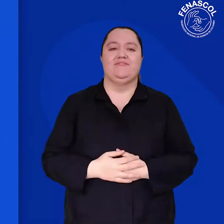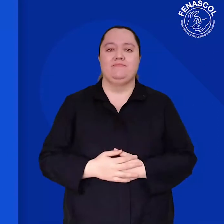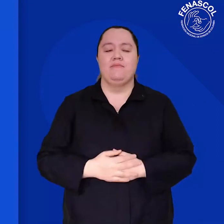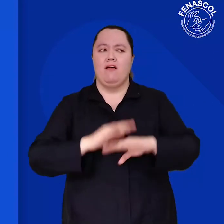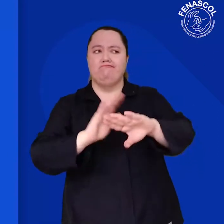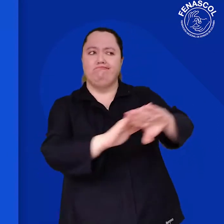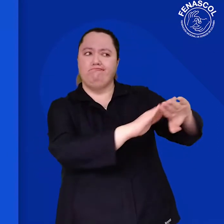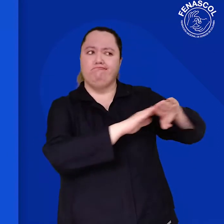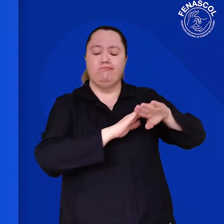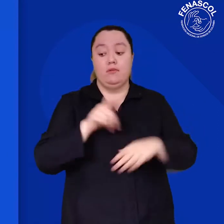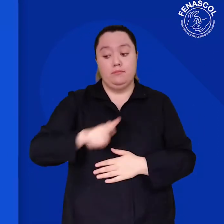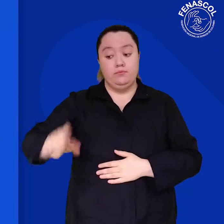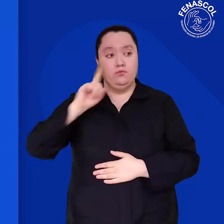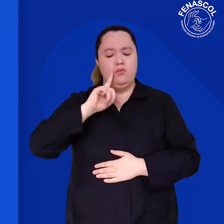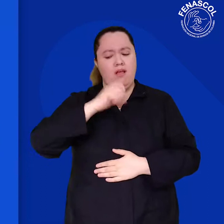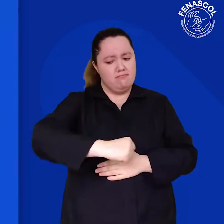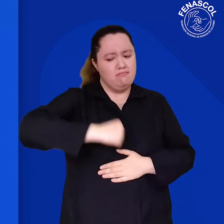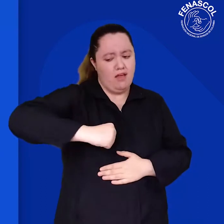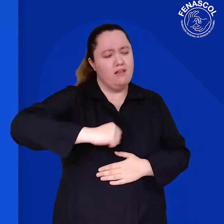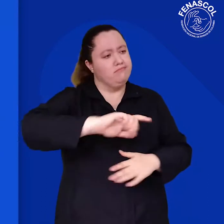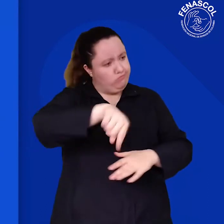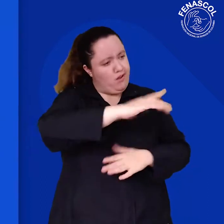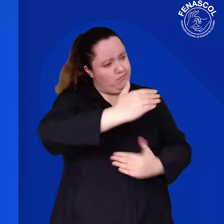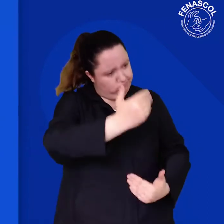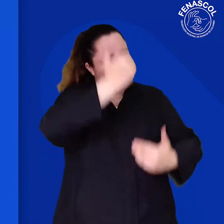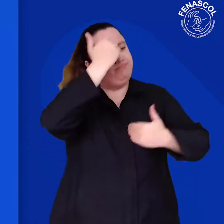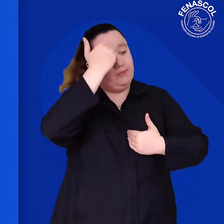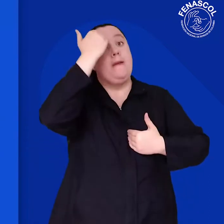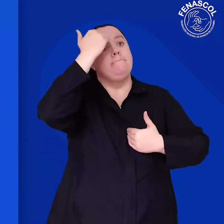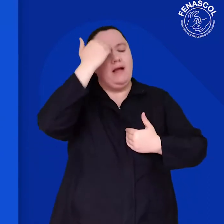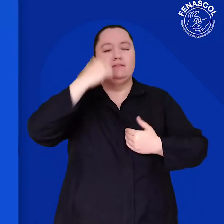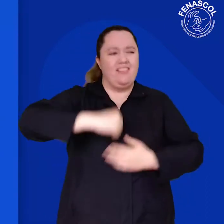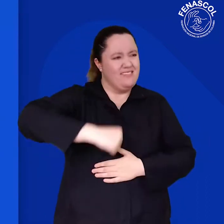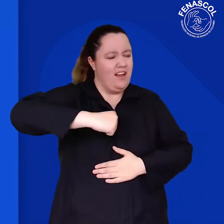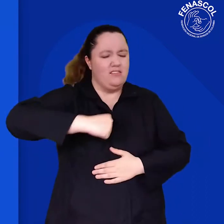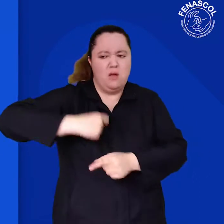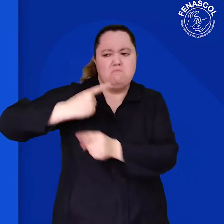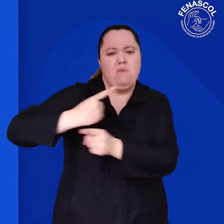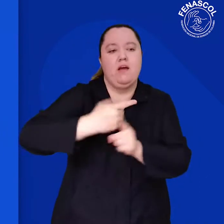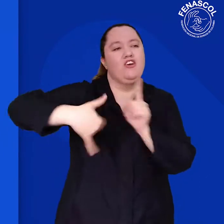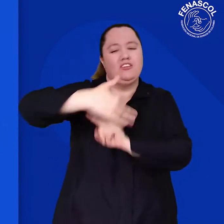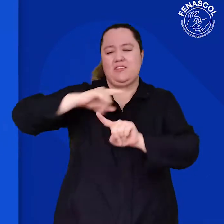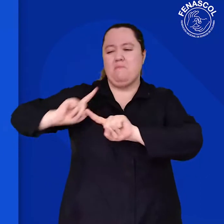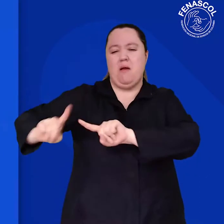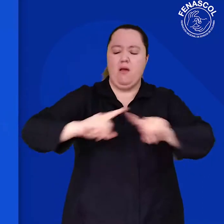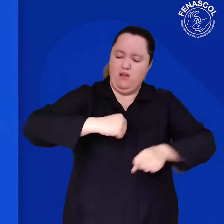Con un llamado a tomar conciencia sobre los derechos de las personas sordas y trabajar por la garantía efectiva de sus derechos en todos los